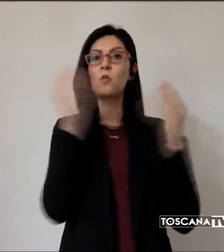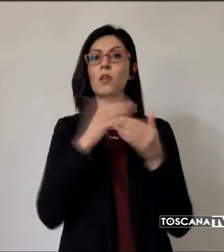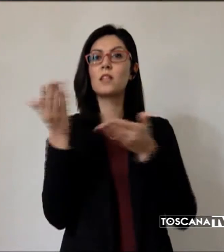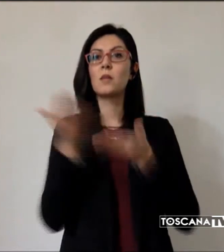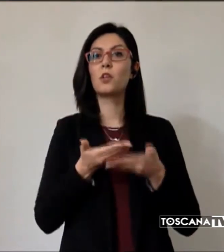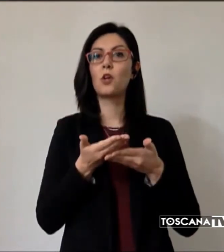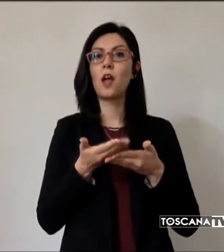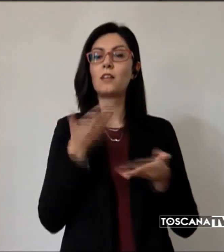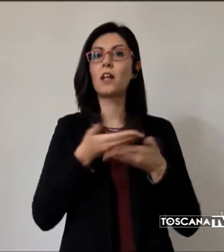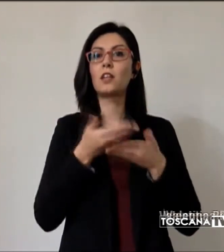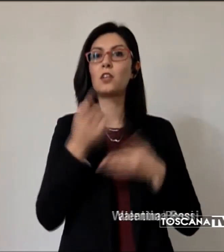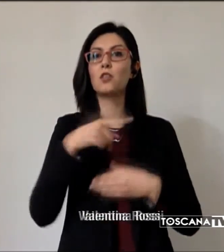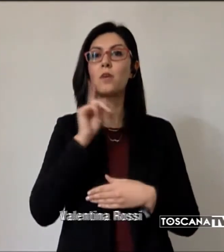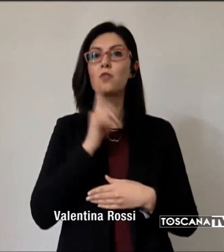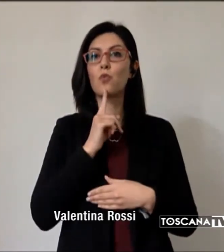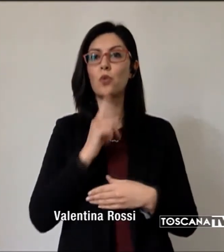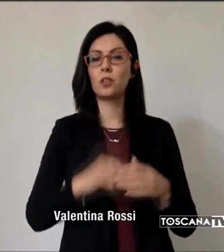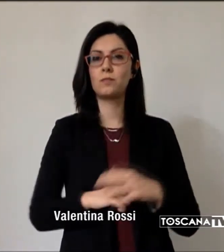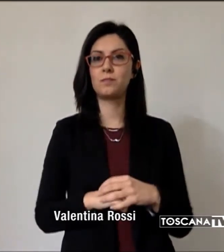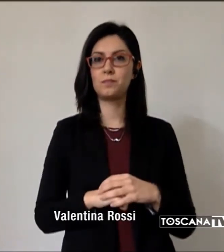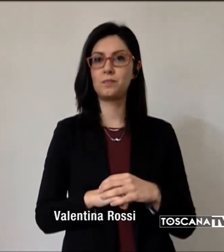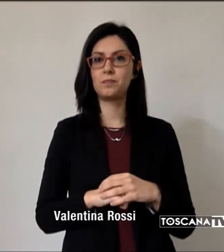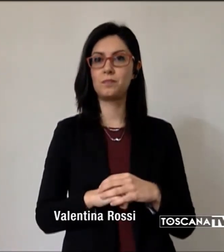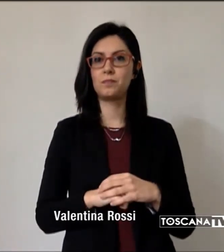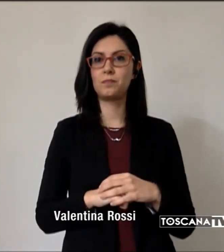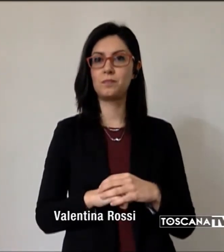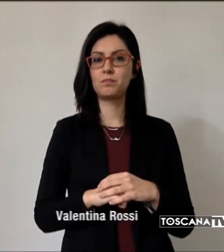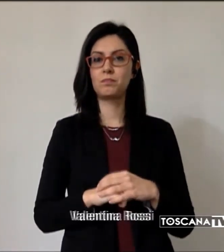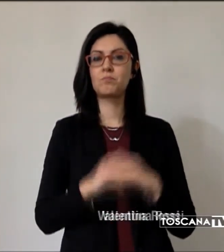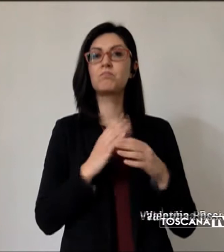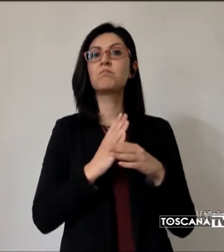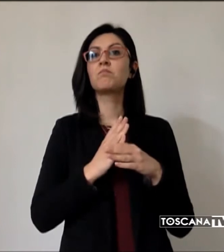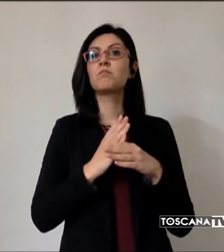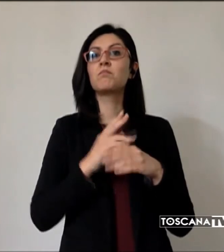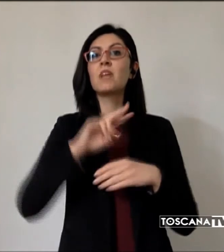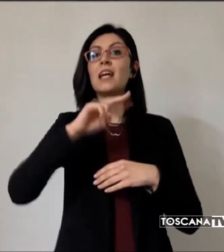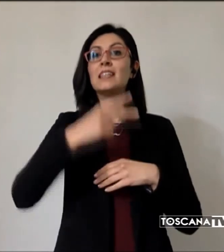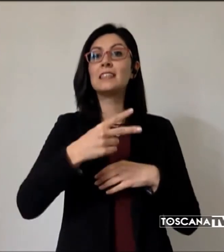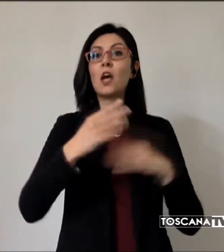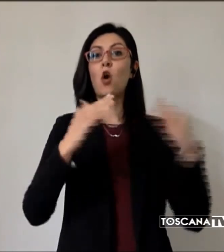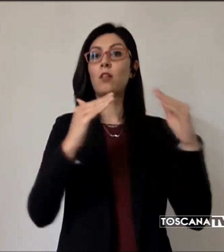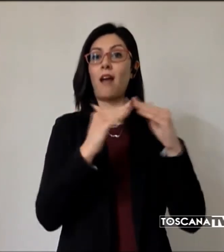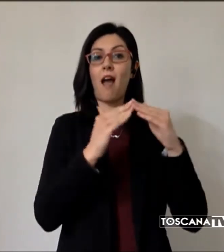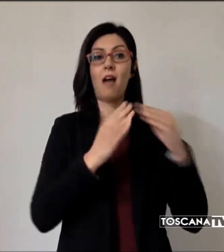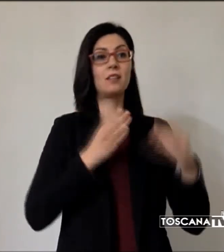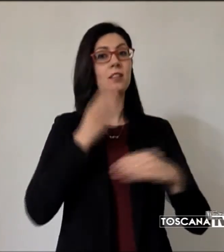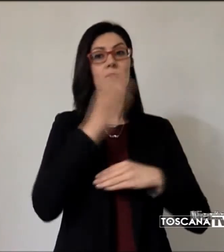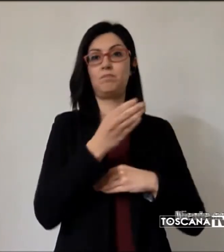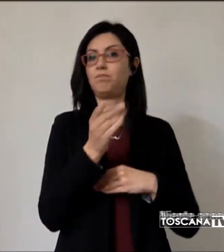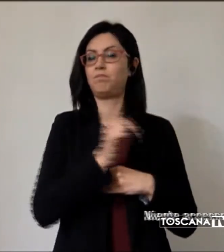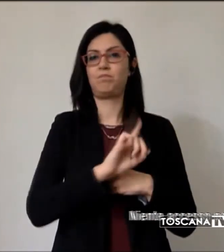per sordi. Niente accesso per ora alle seconde case, ma sì alle